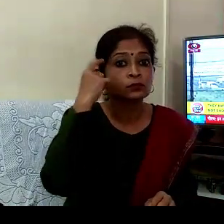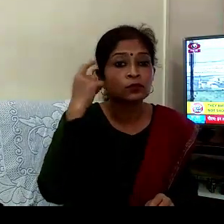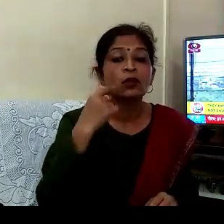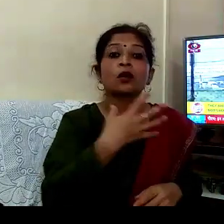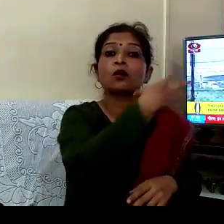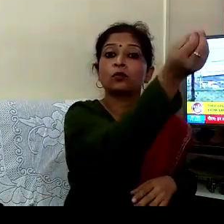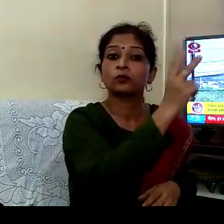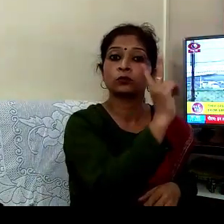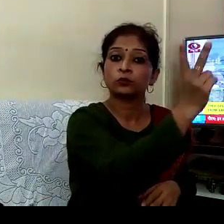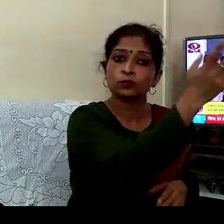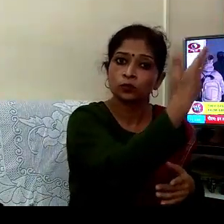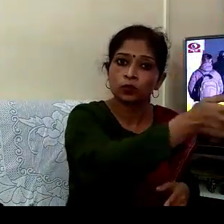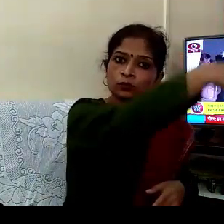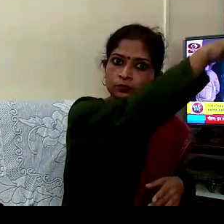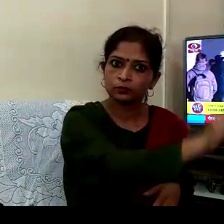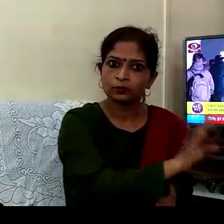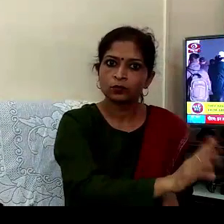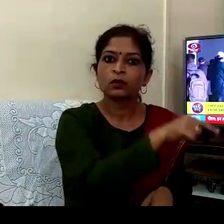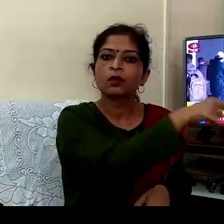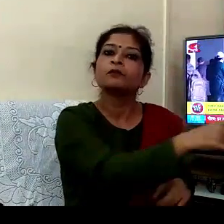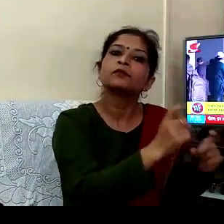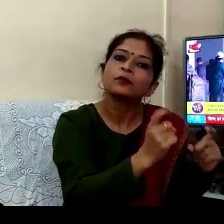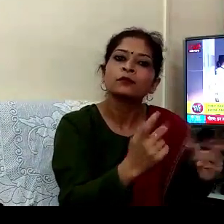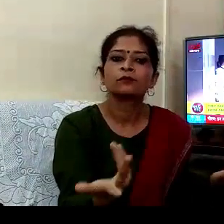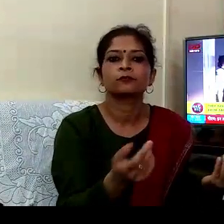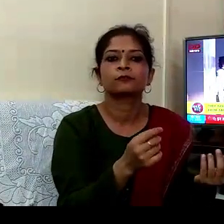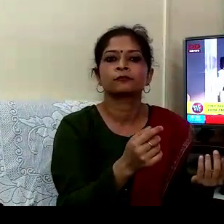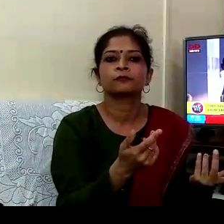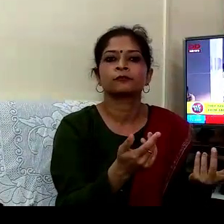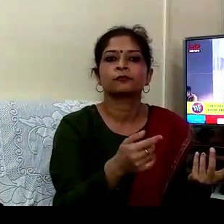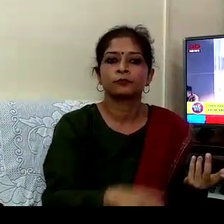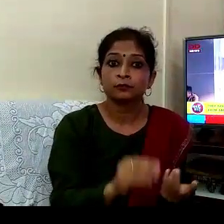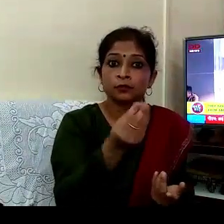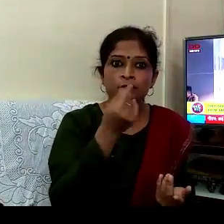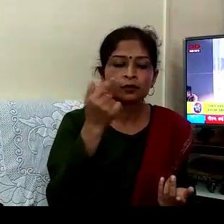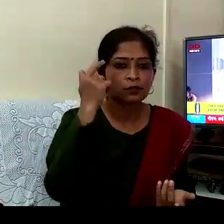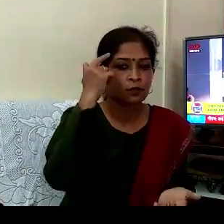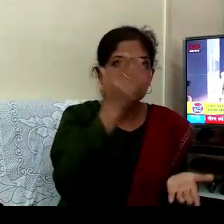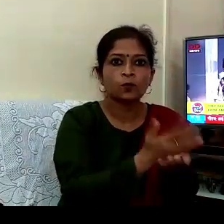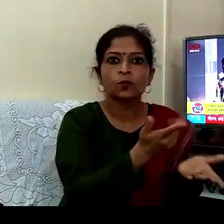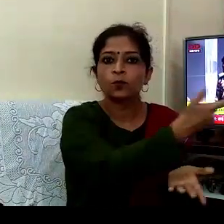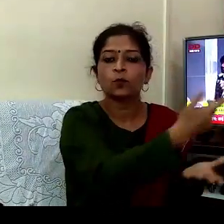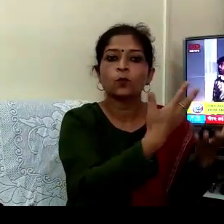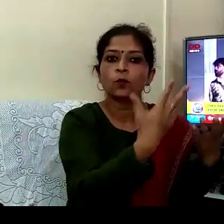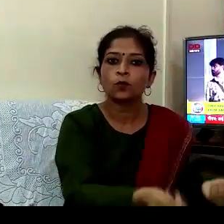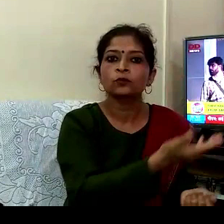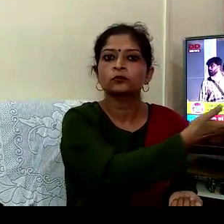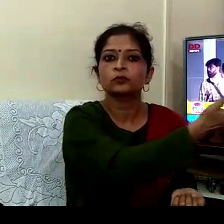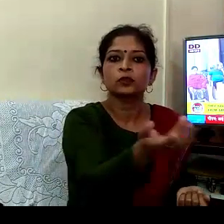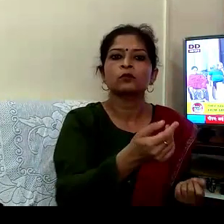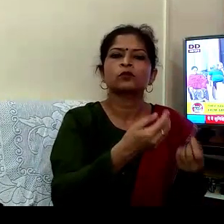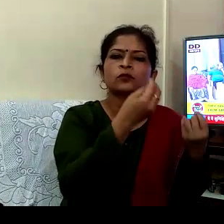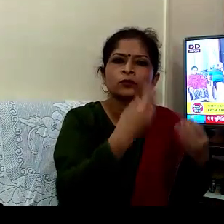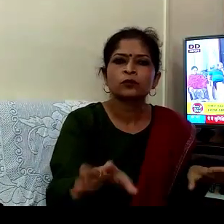بیدے سے لوٹ کر آئے ہیں اور دہوری ساو دھانی برت رہے بھے یہ سنیشت کرنا چاہتے ہیں کہ کسی بھی